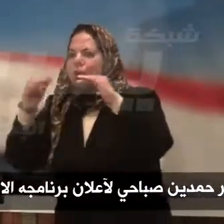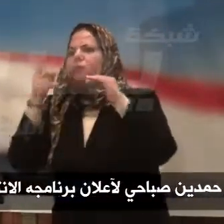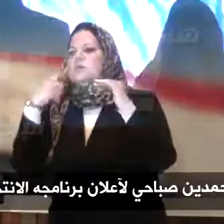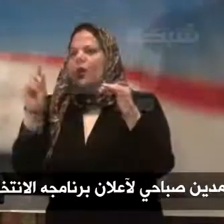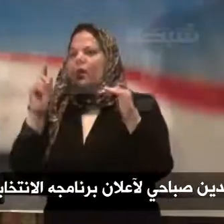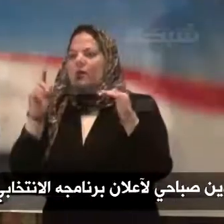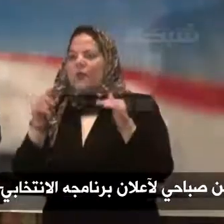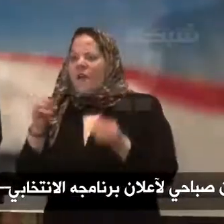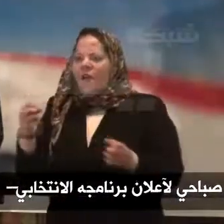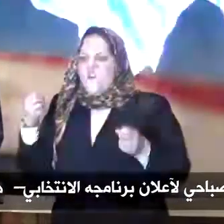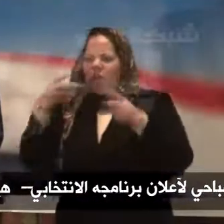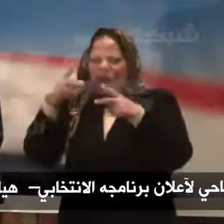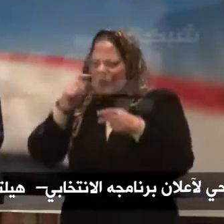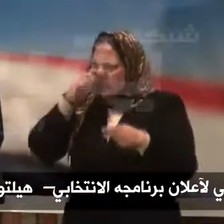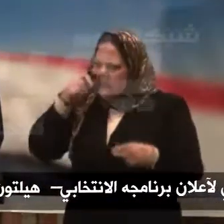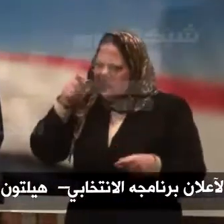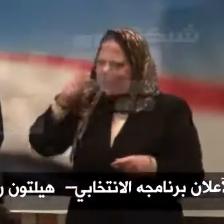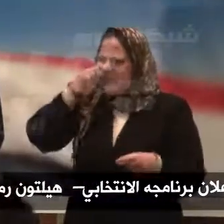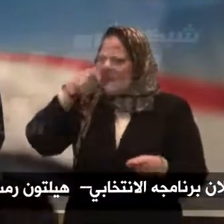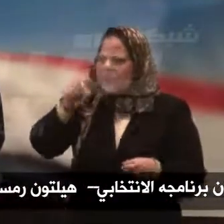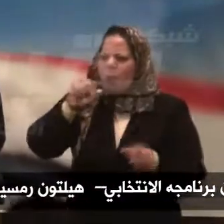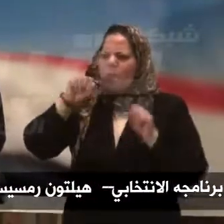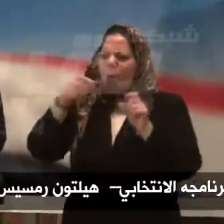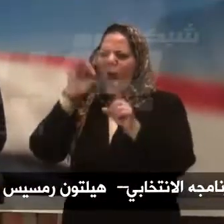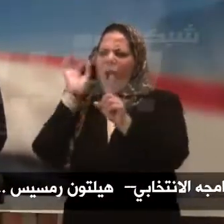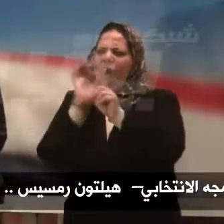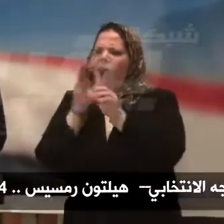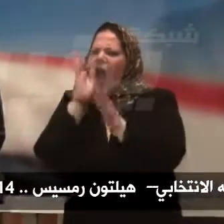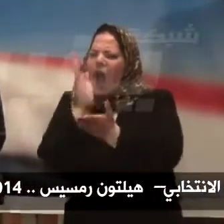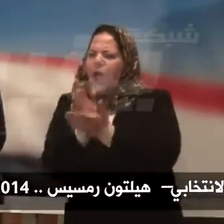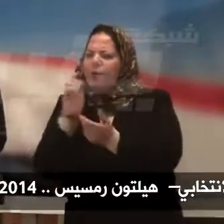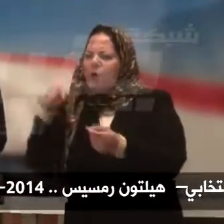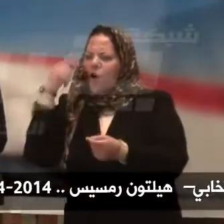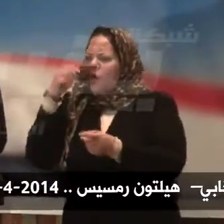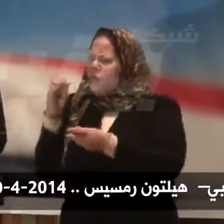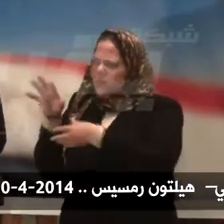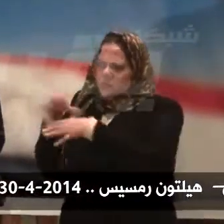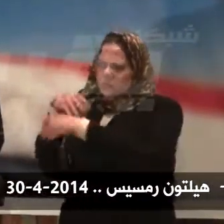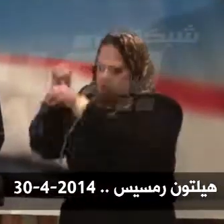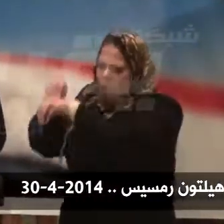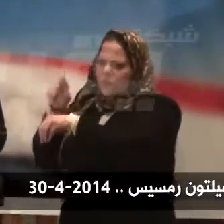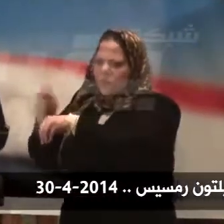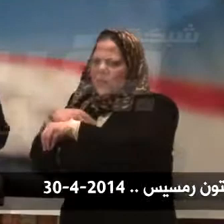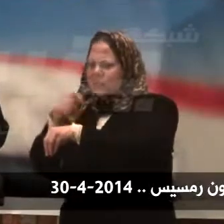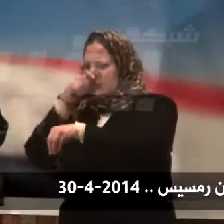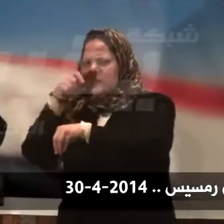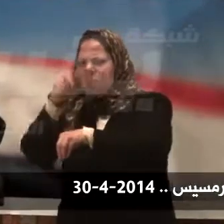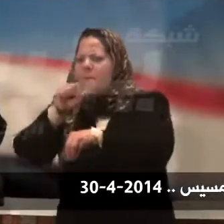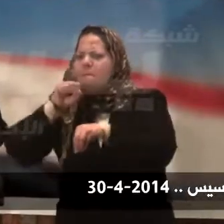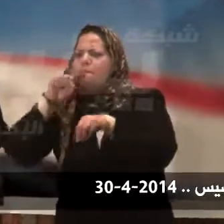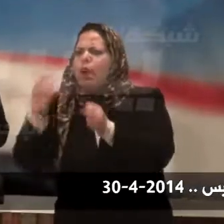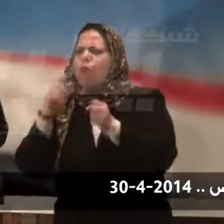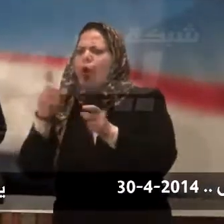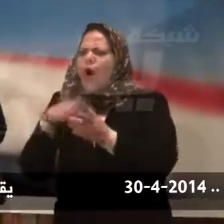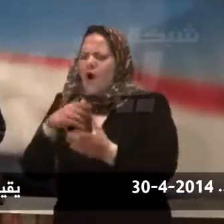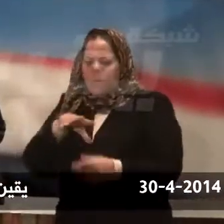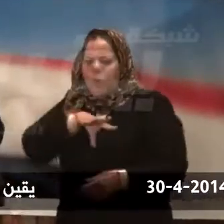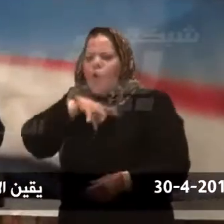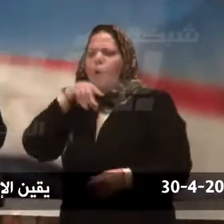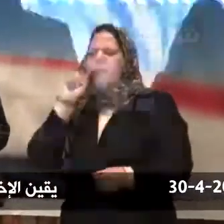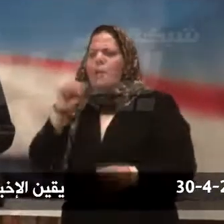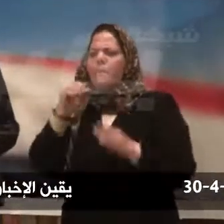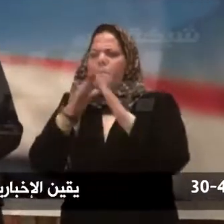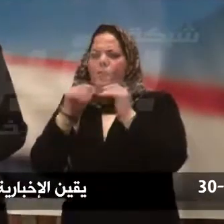تنتهك هذا الحق الرئيسي للشعب المصري والليه تعبر عن روح الدستور